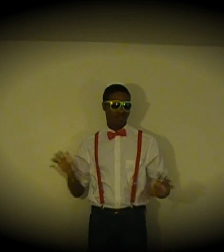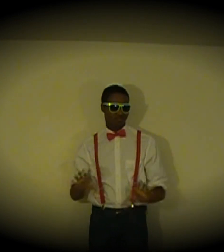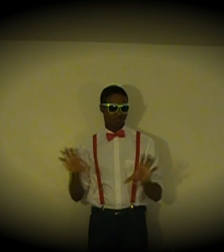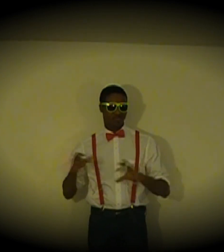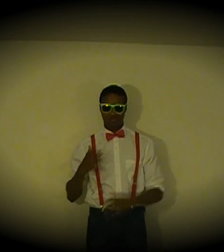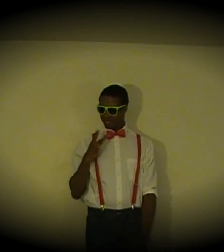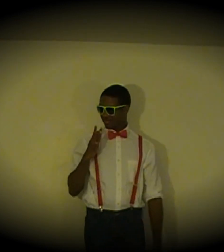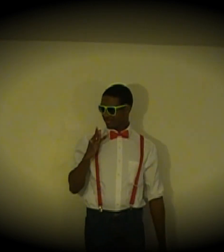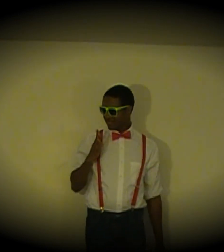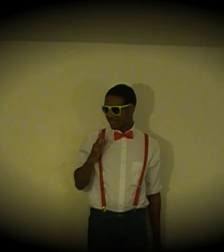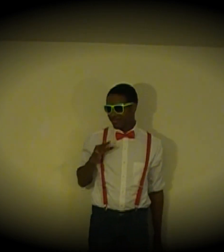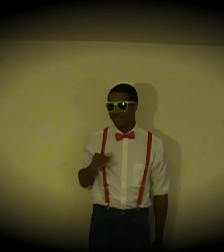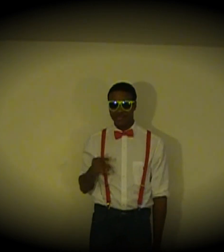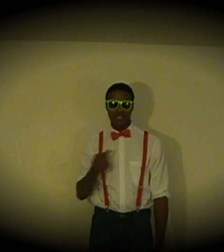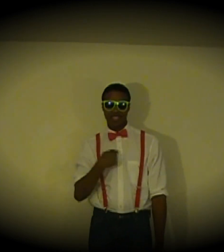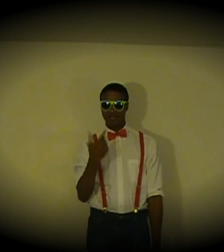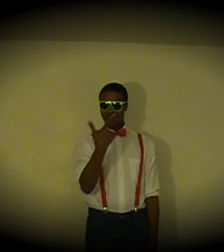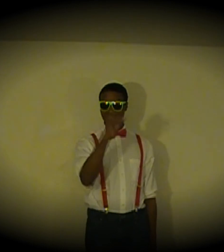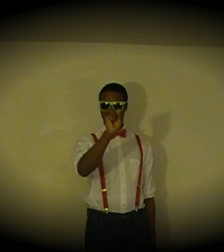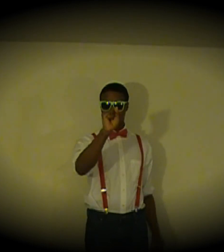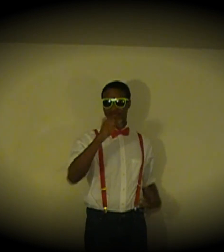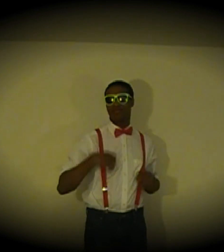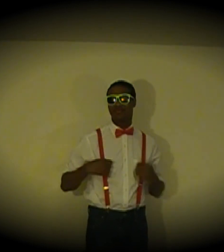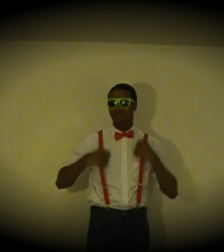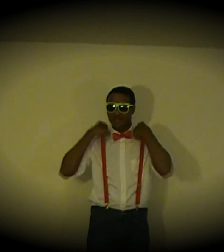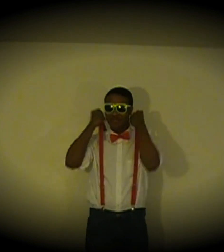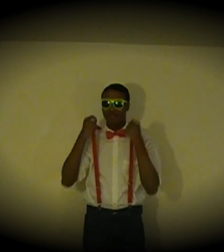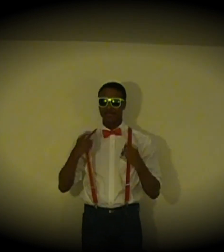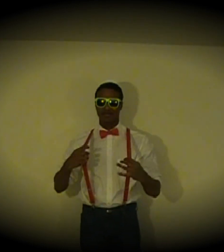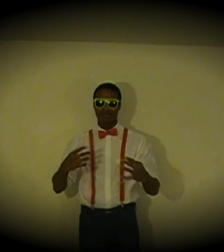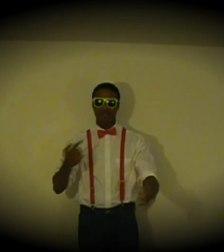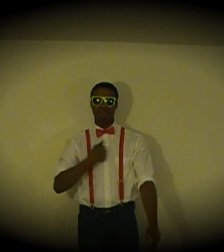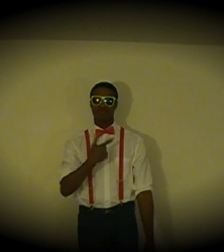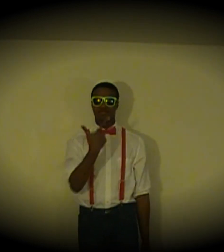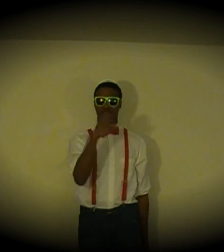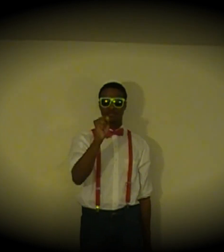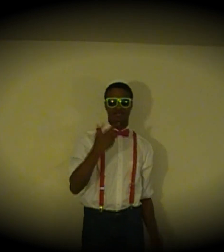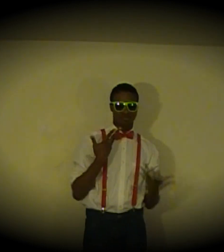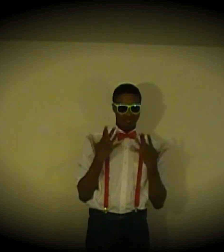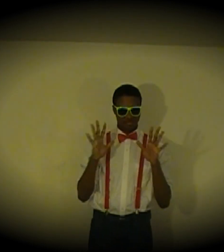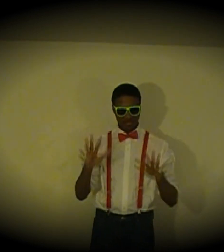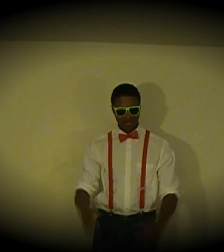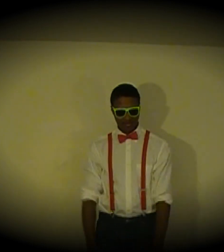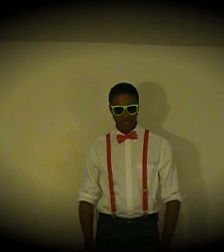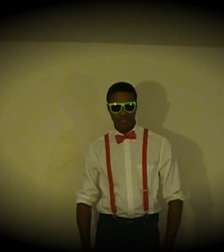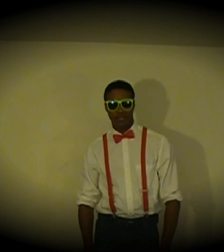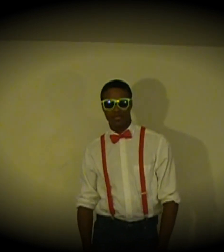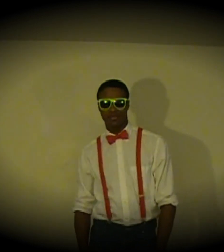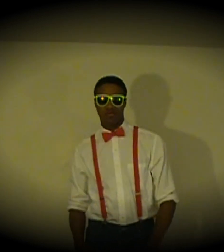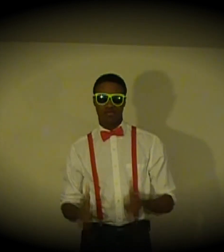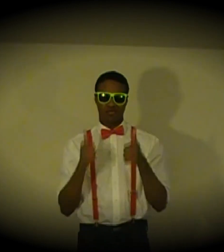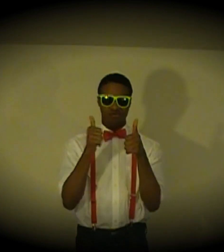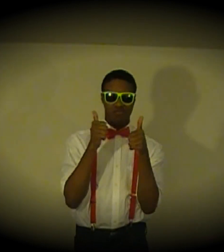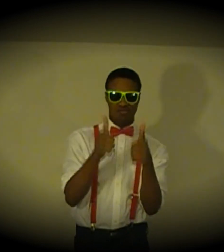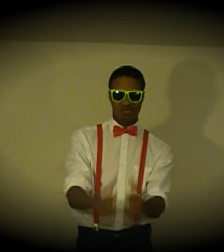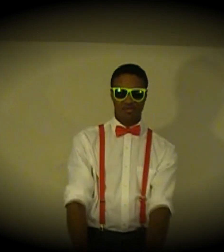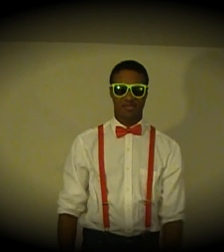섹시티레이디 오빤 오빤 오빤 오빤 오빤 강남스타일